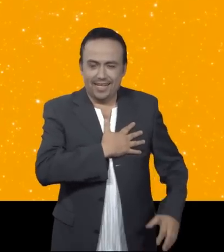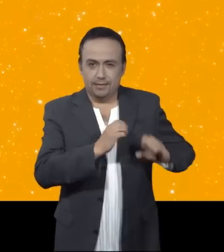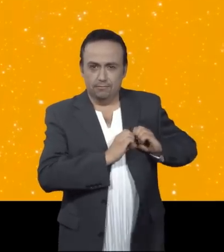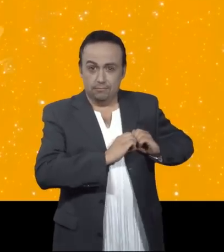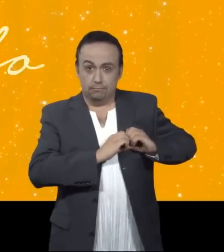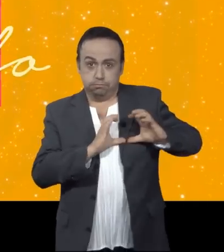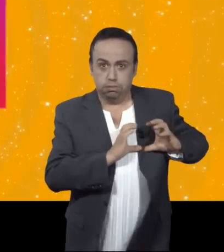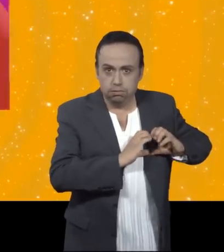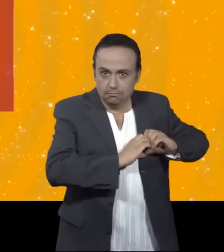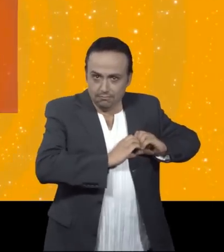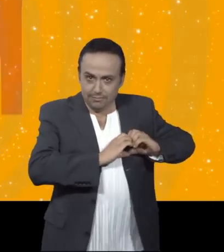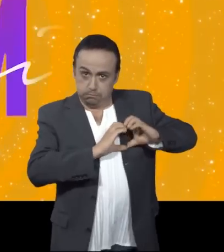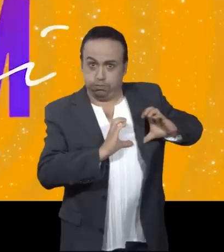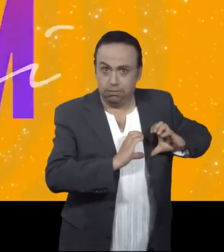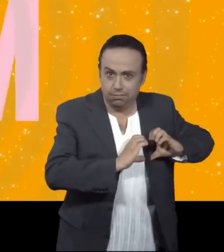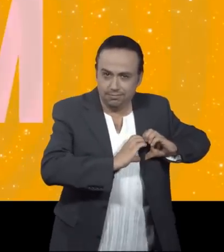Haciendo boom chiquibum